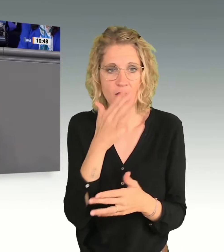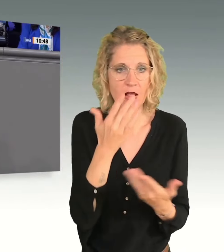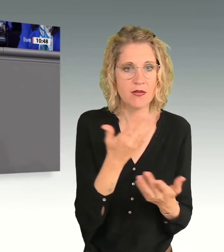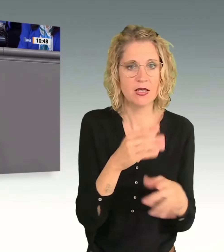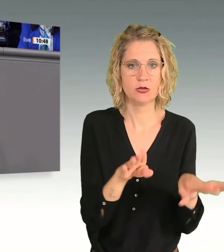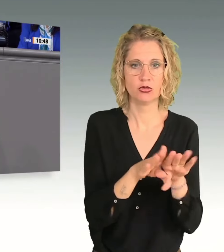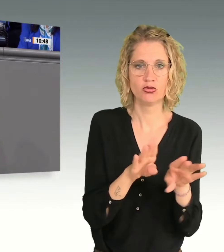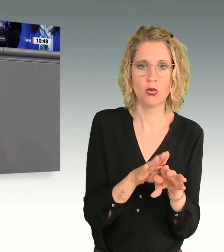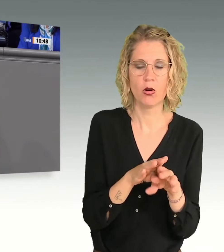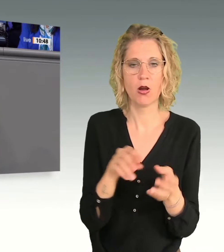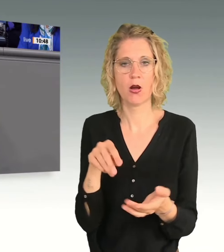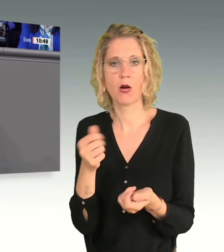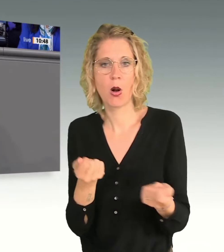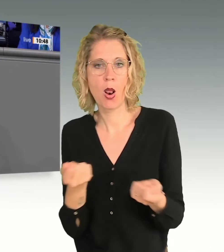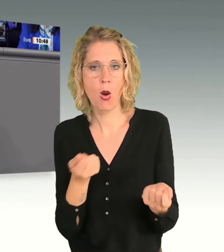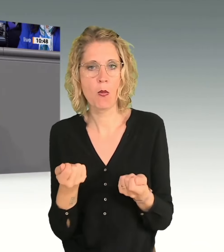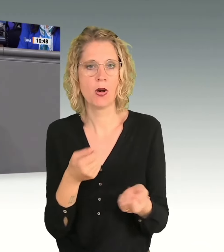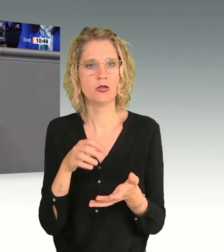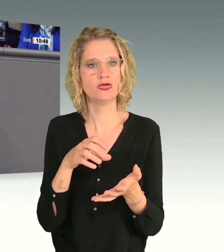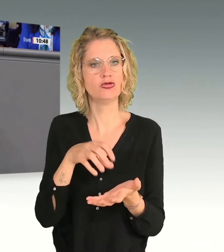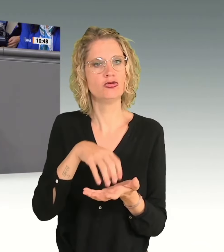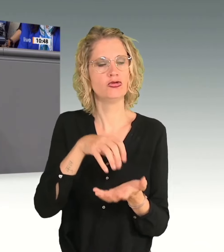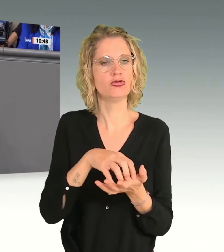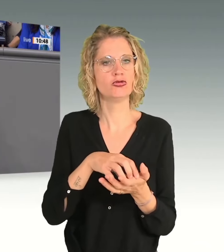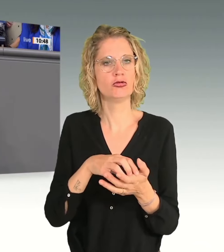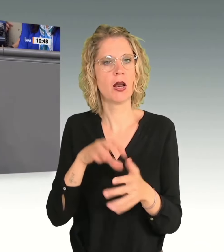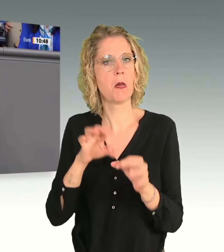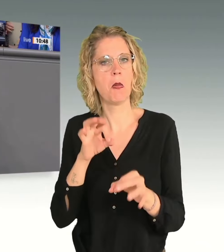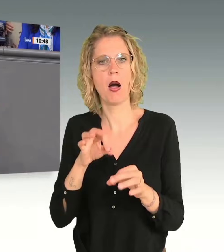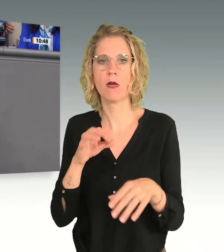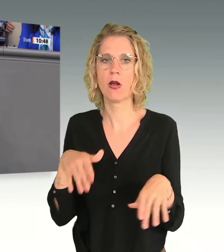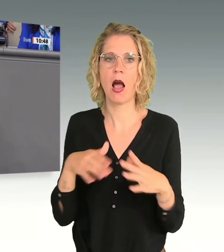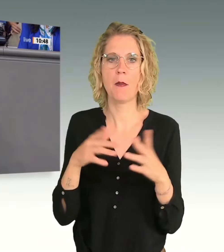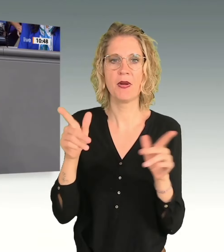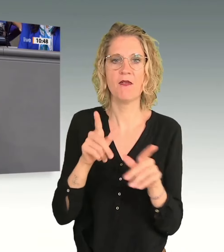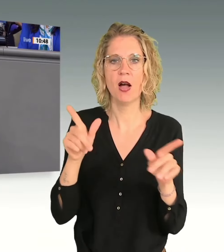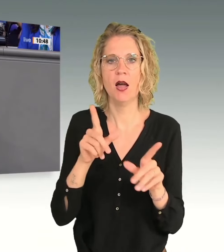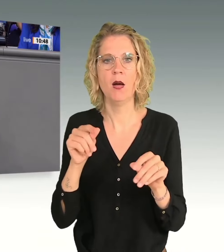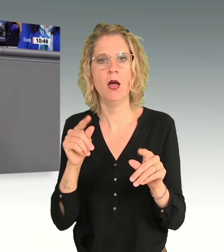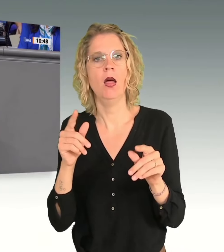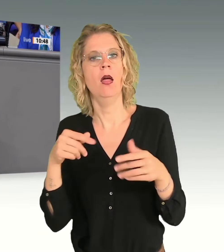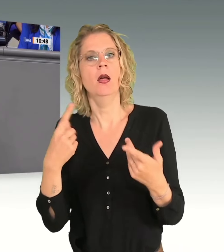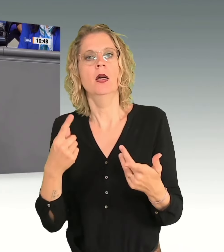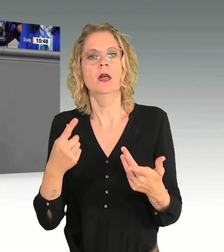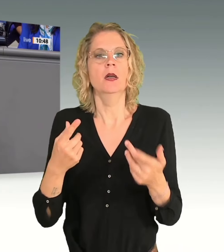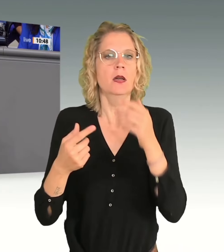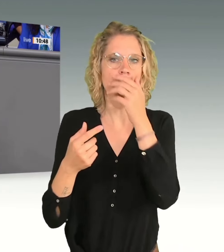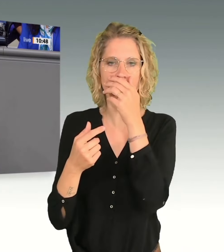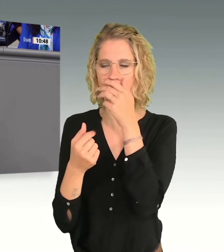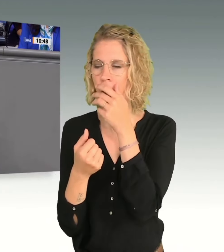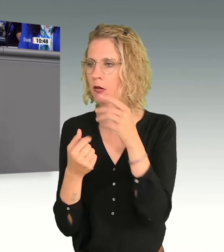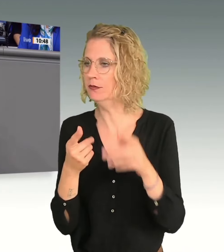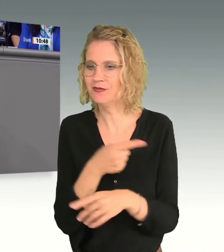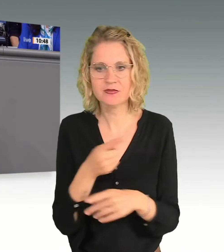Eine ähnliche Verzerrung findet natürlich zwischen Arm und Reich statt. Friede den Hütten, Krieg den Palästen war schon immer naiv.